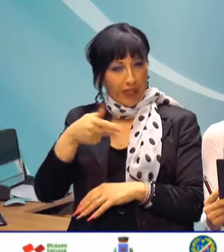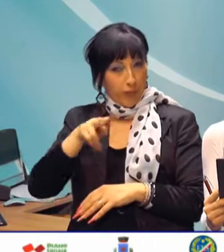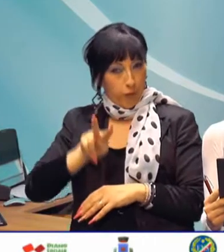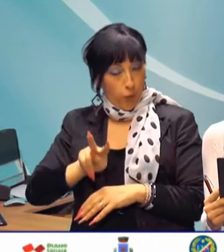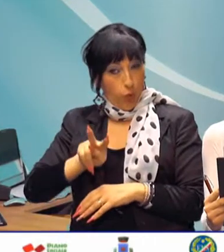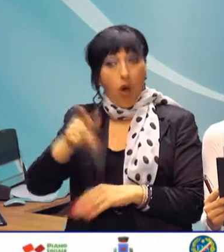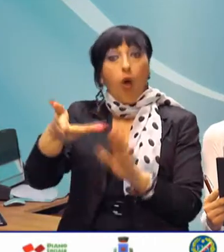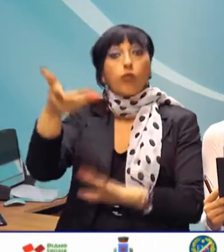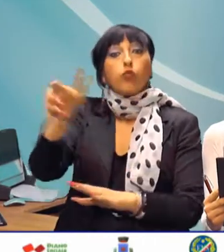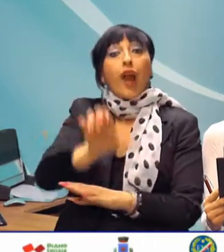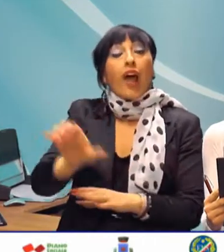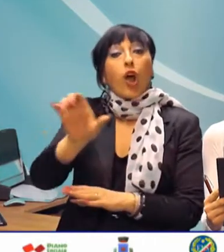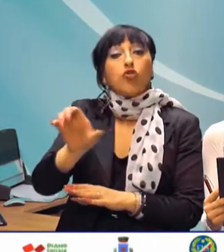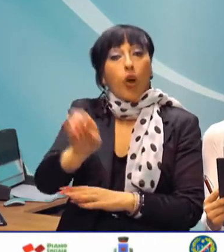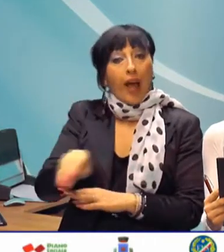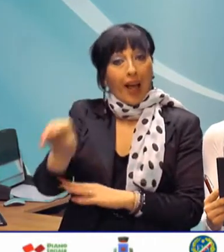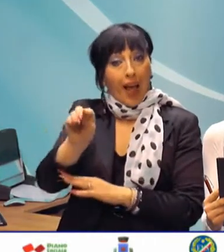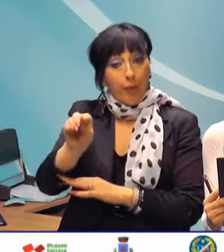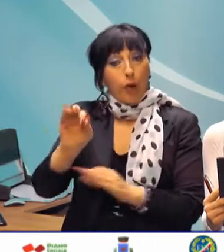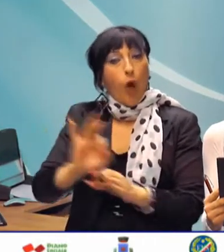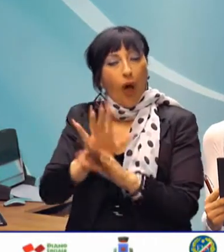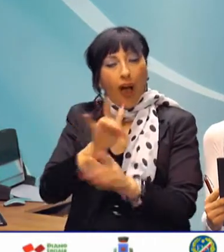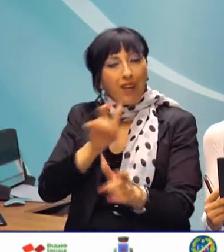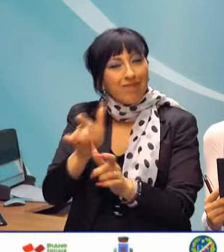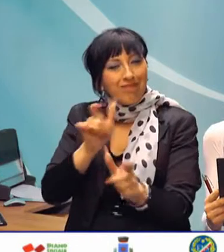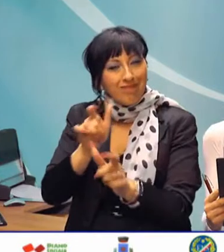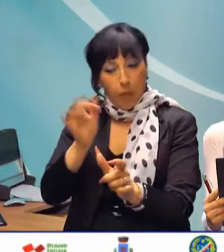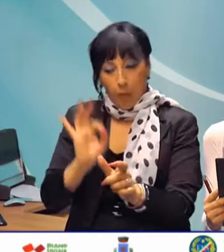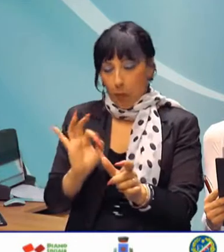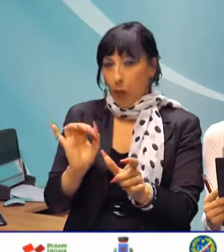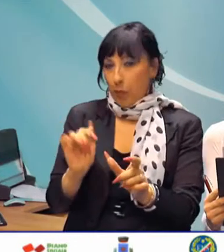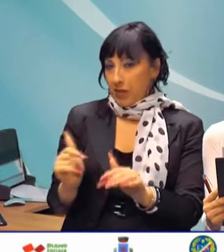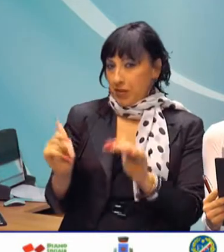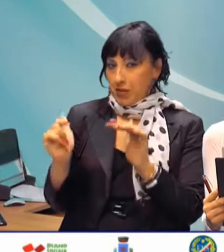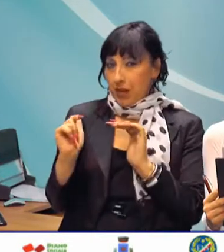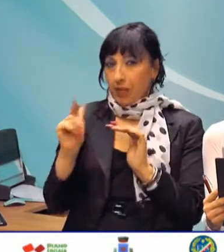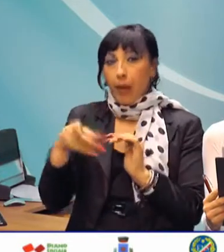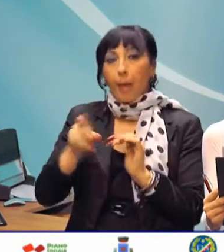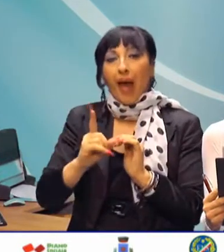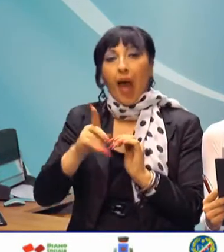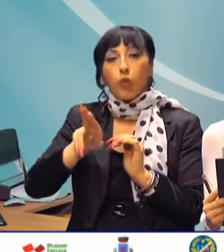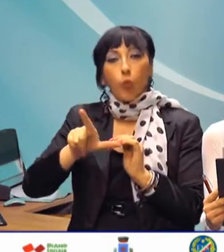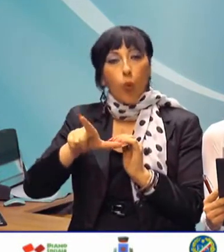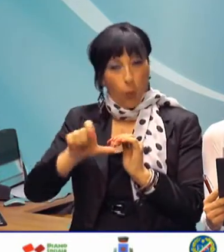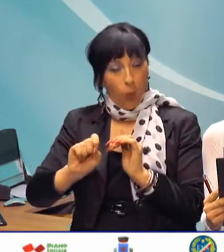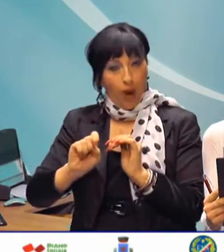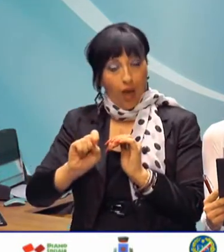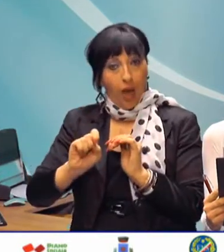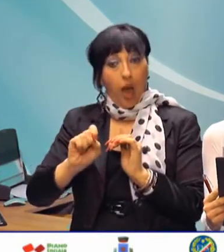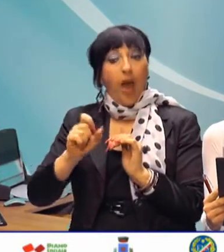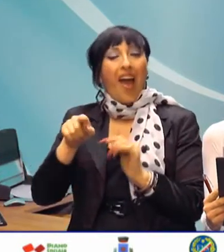funzionari della regione campagna nel corso dei colloqui svoltisi la scorsa settimana a Padula per la